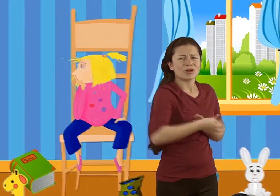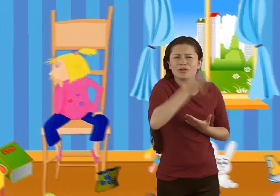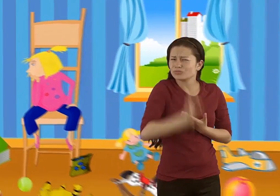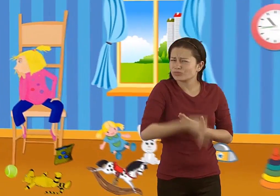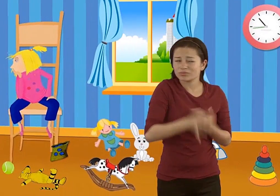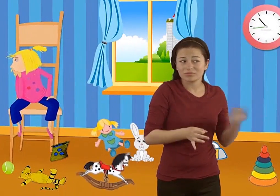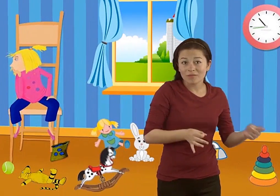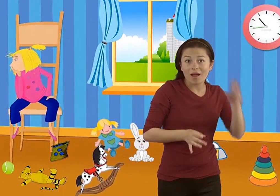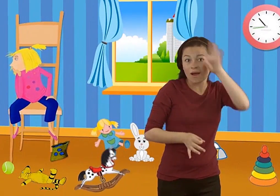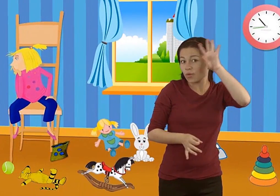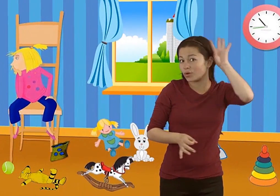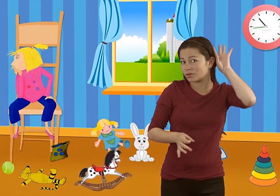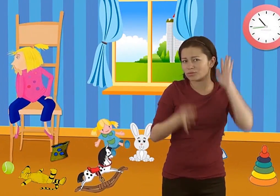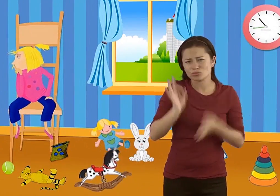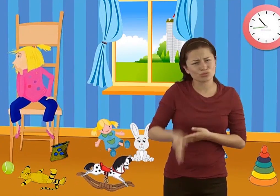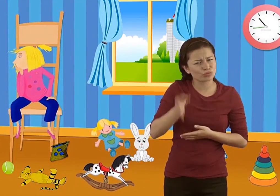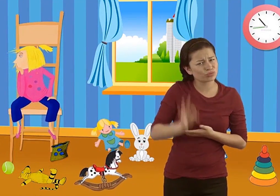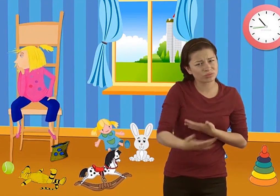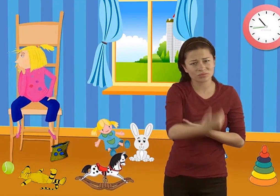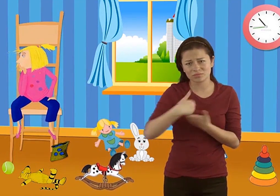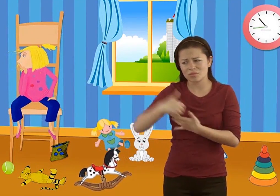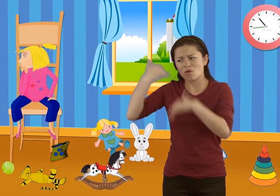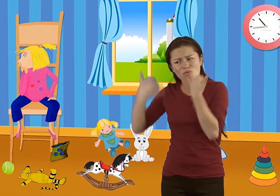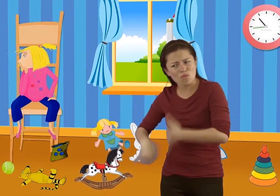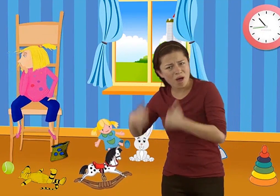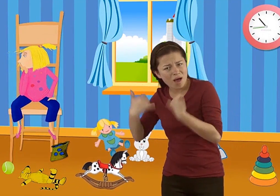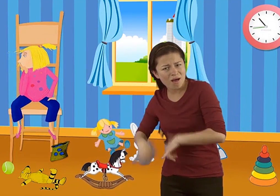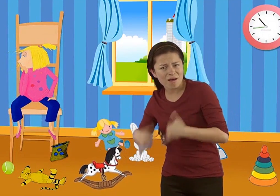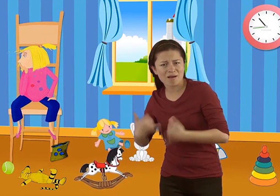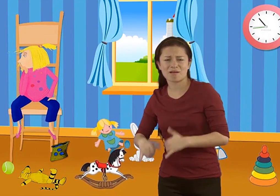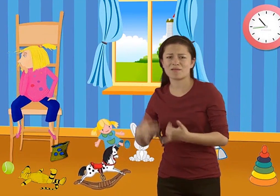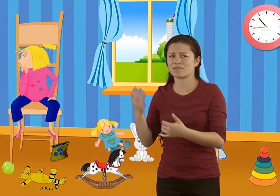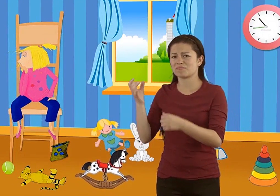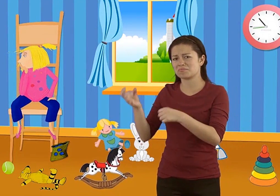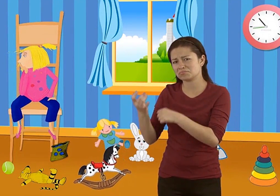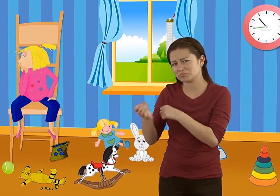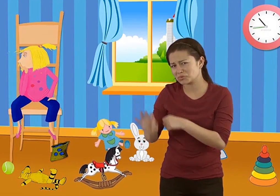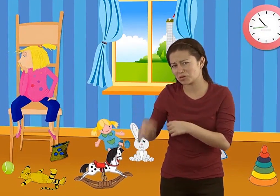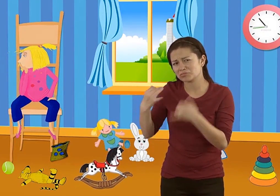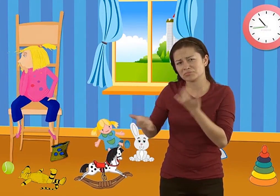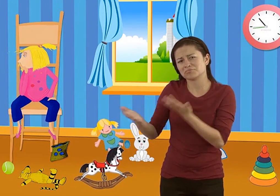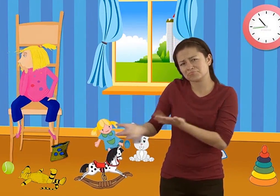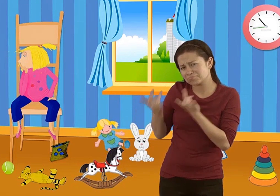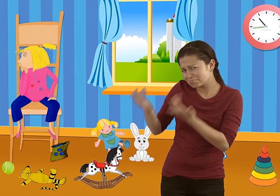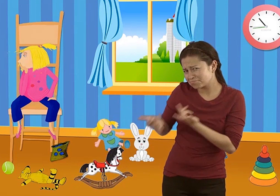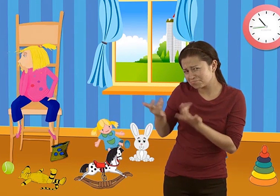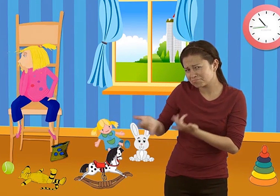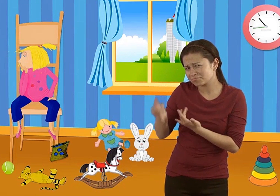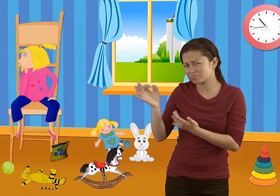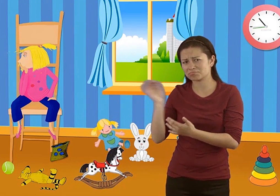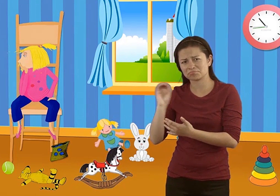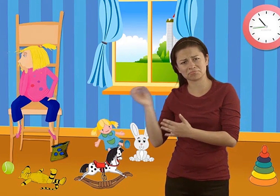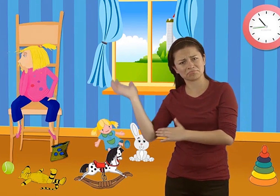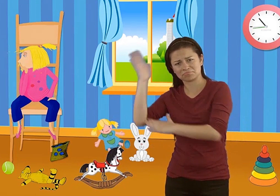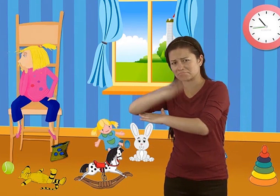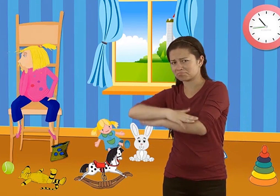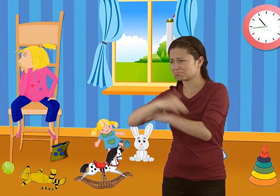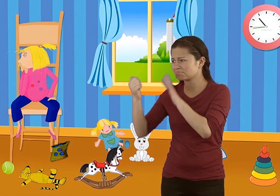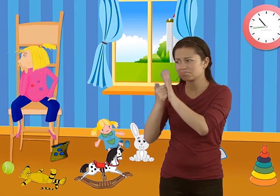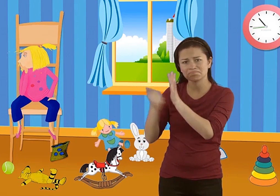Laura esperaba como siempre que Leo viniera a jugar con ella. Esperó durante todo el día, pero Leo nunca llegó a